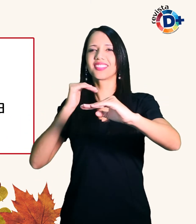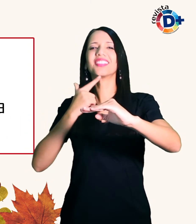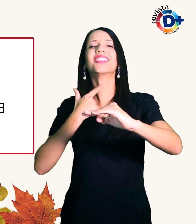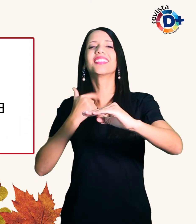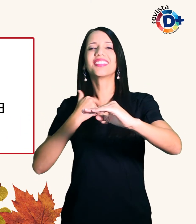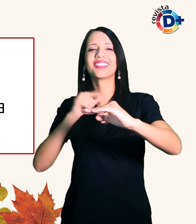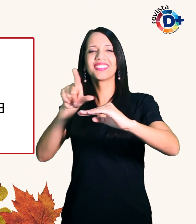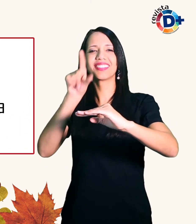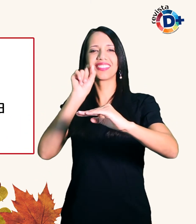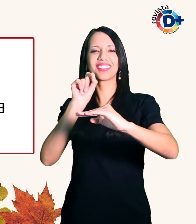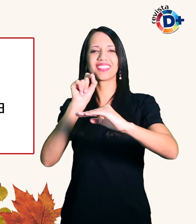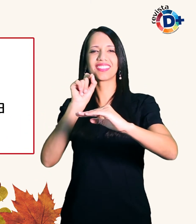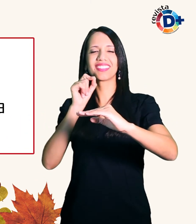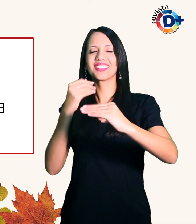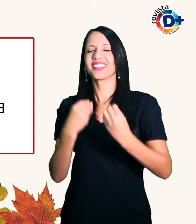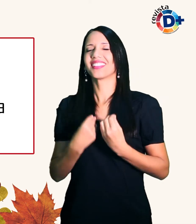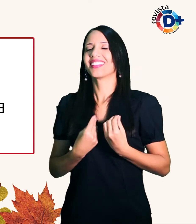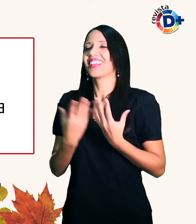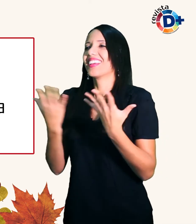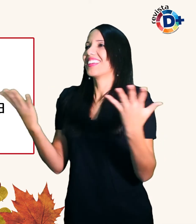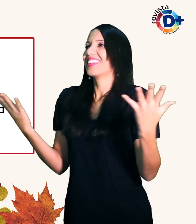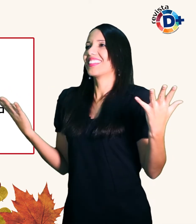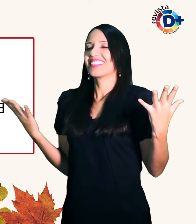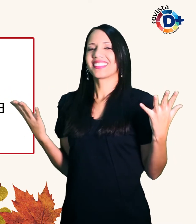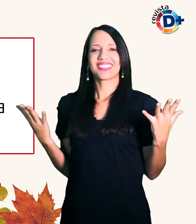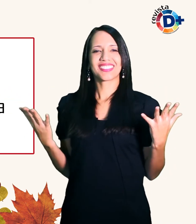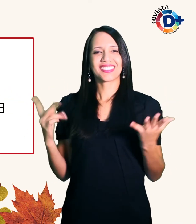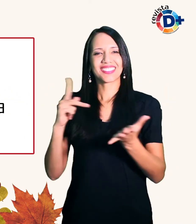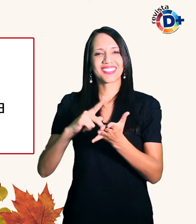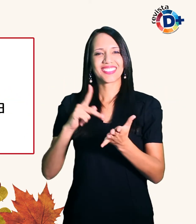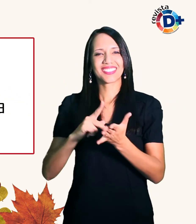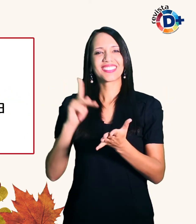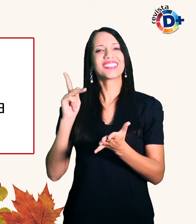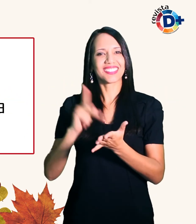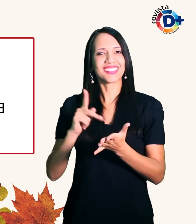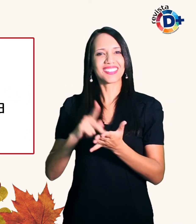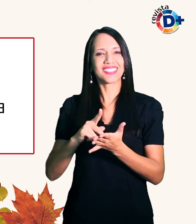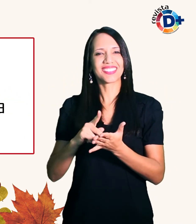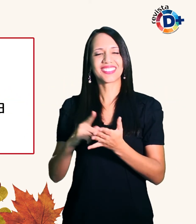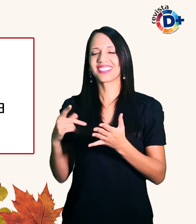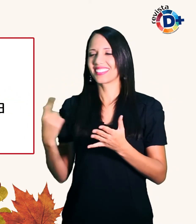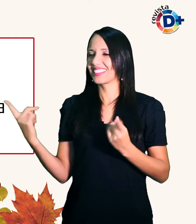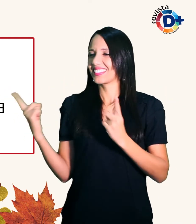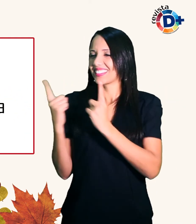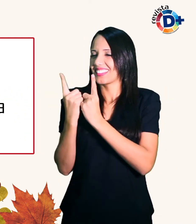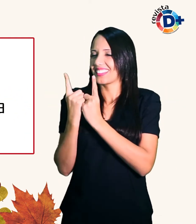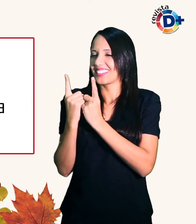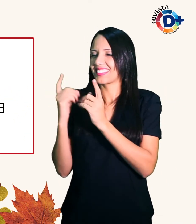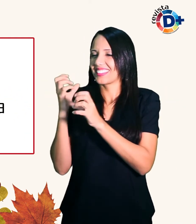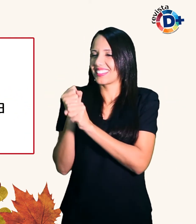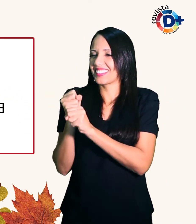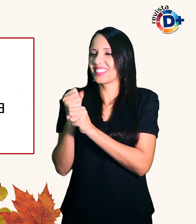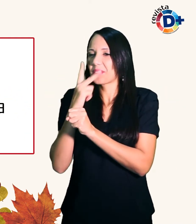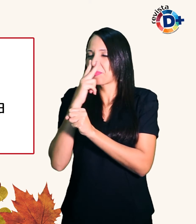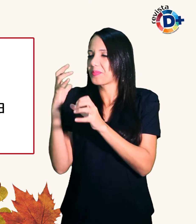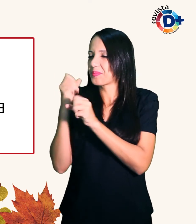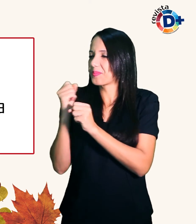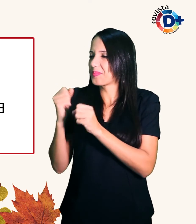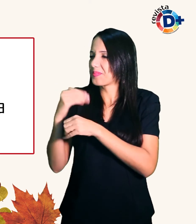opção de nos entregar aquilo que é verdadeiro e real aquilo que soma que internece que nos faça